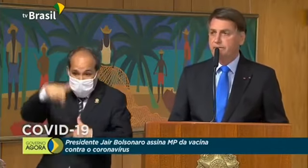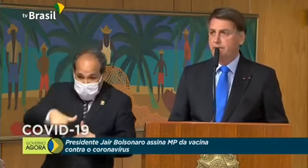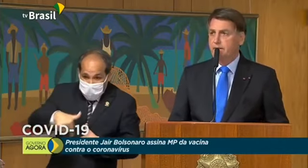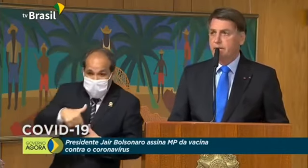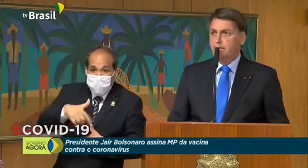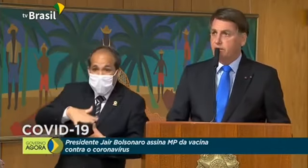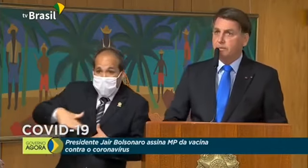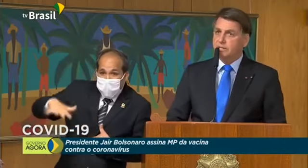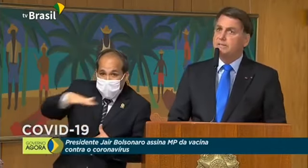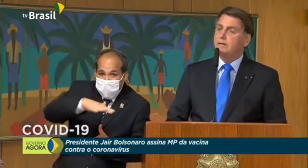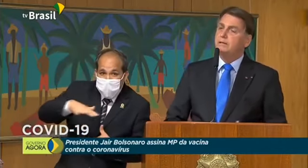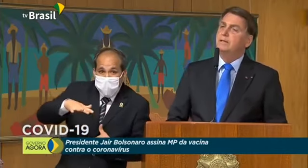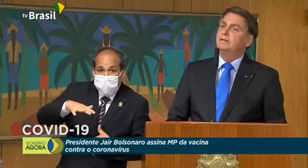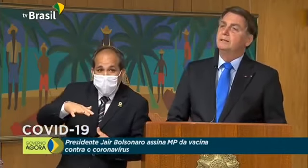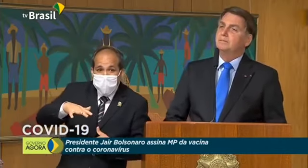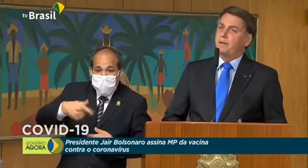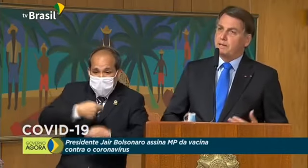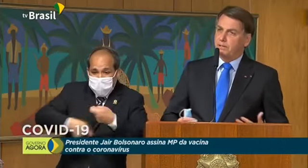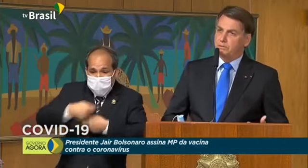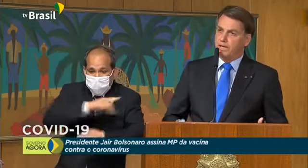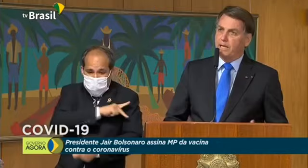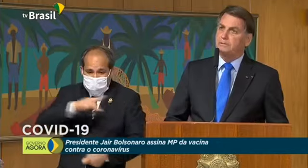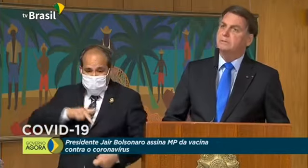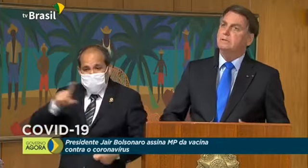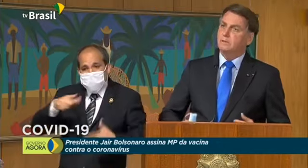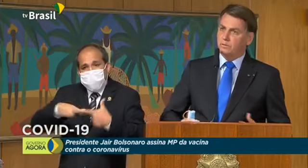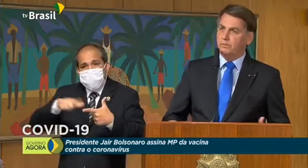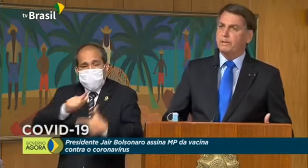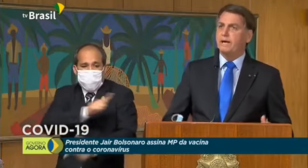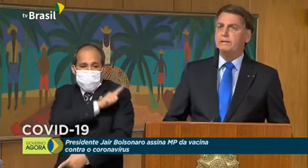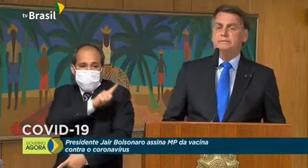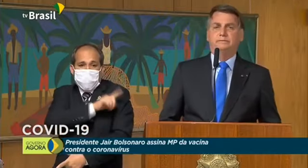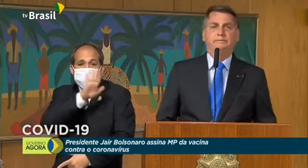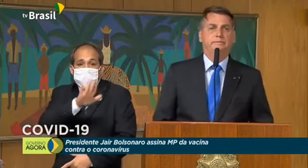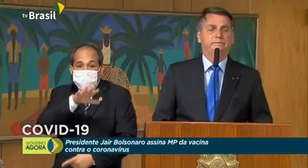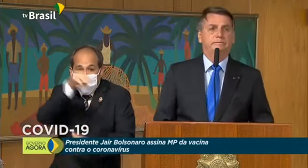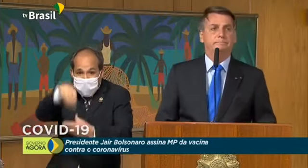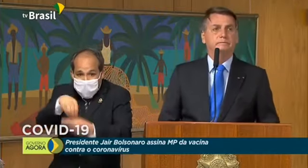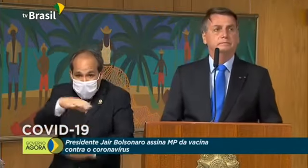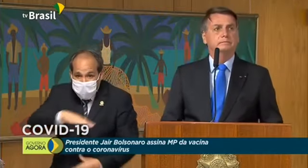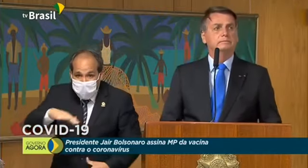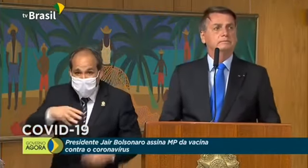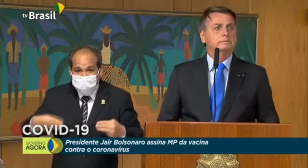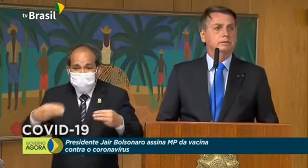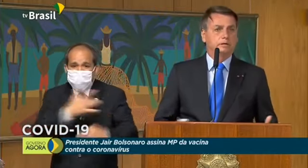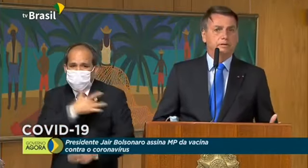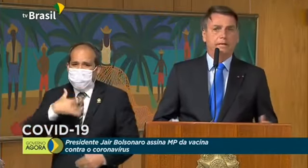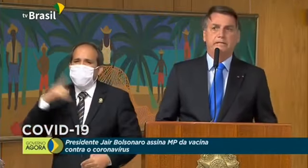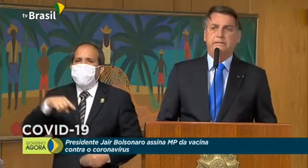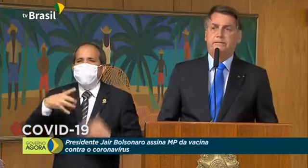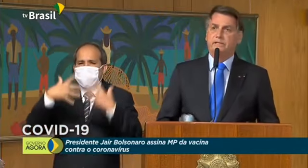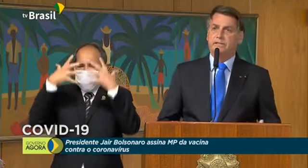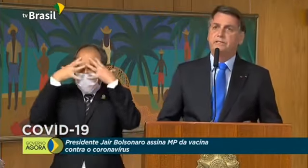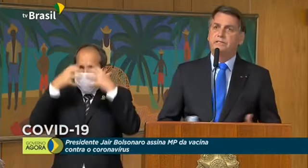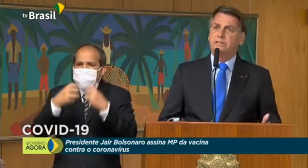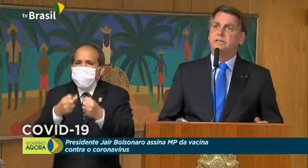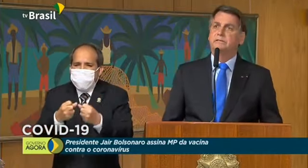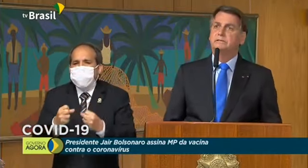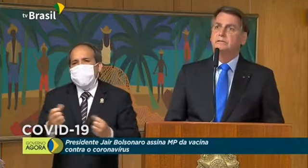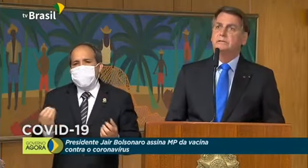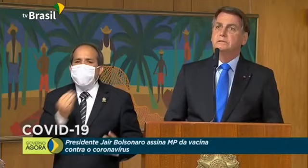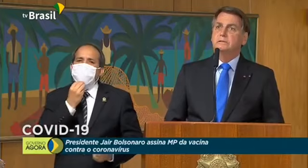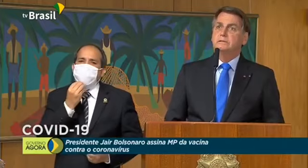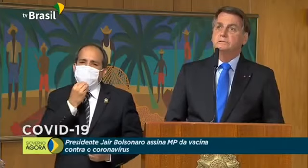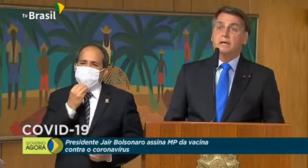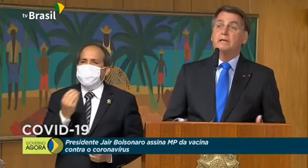gestão. E é ministério, para ser educado, complicado. E, obviamente, tem gente que